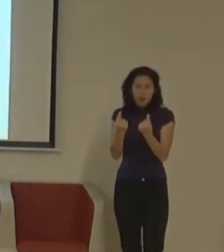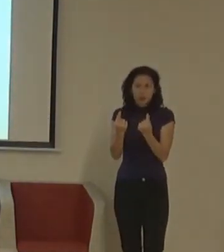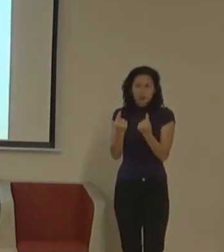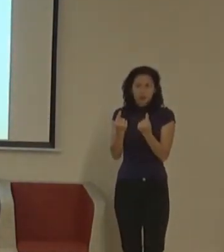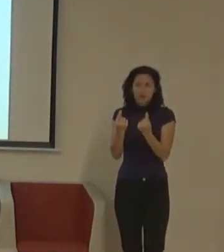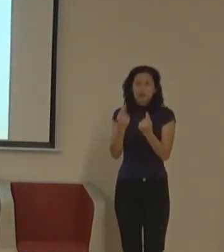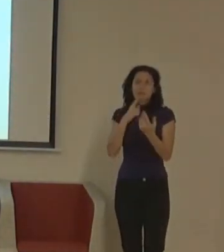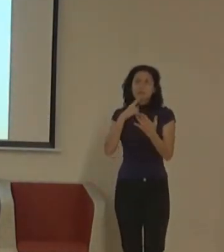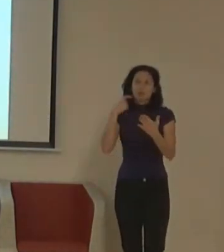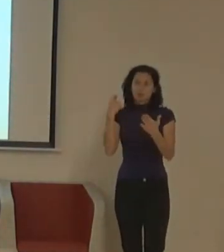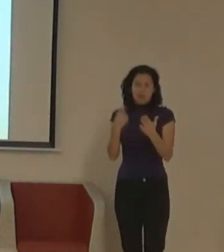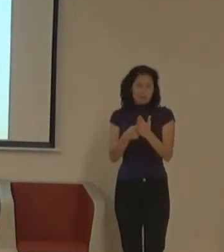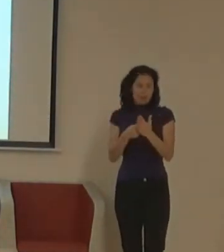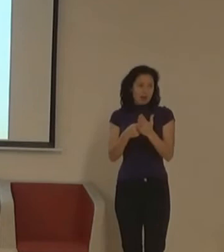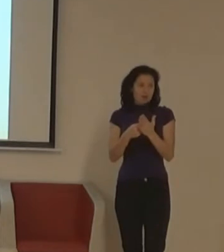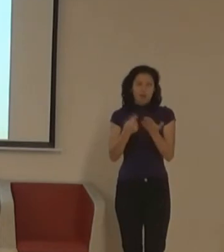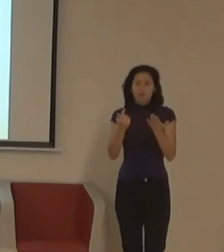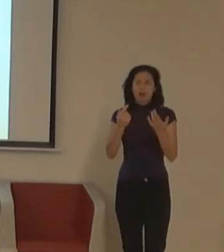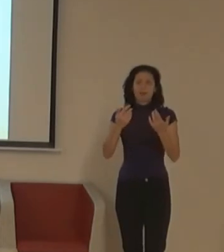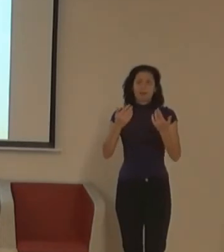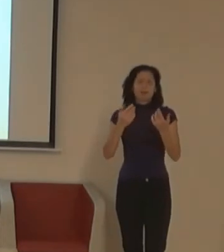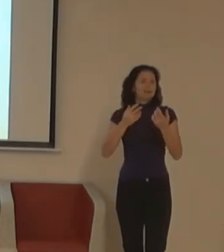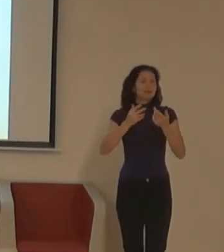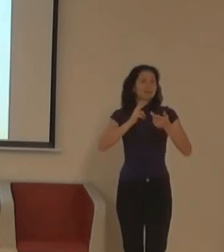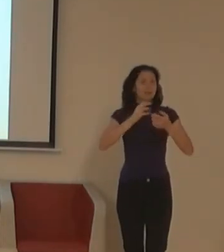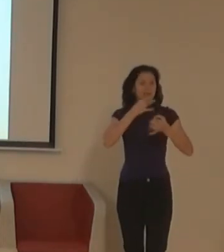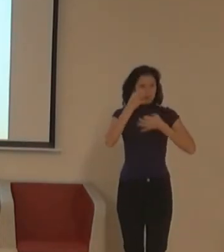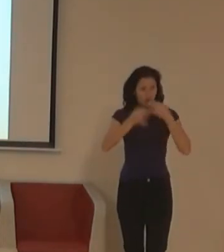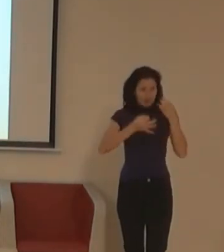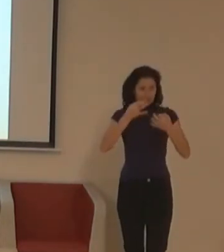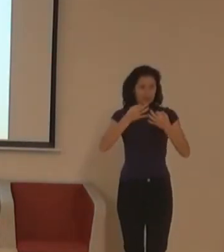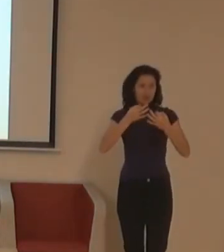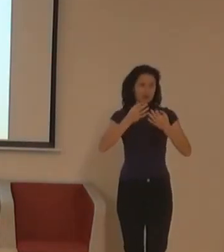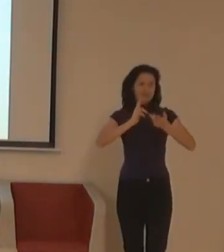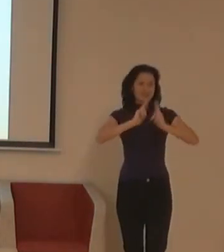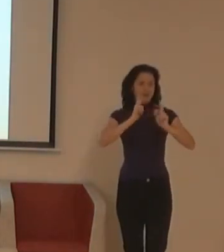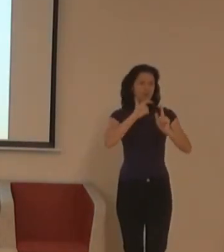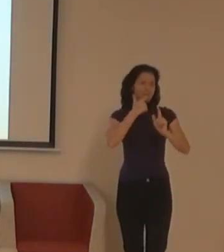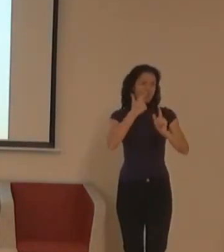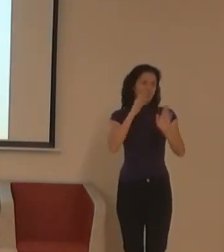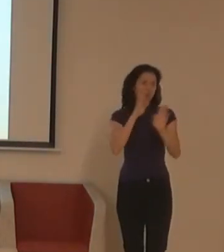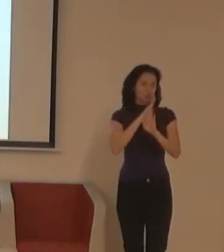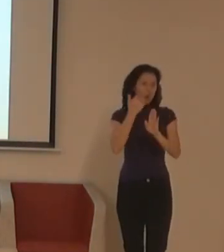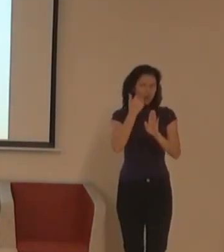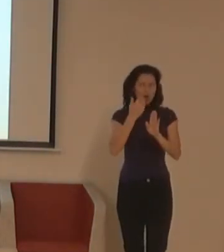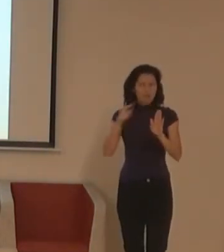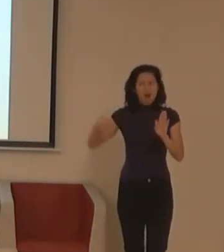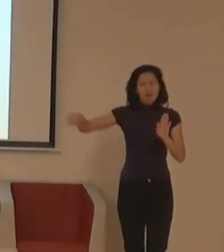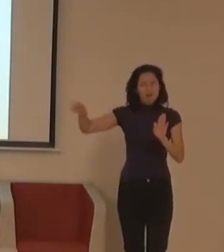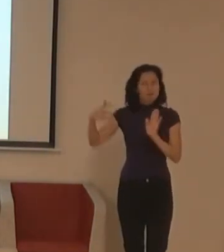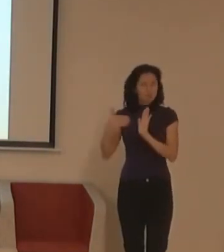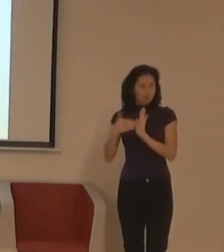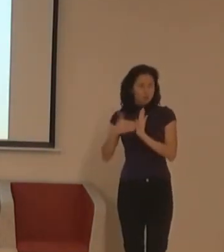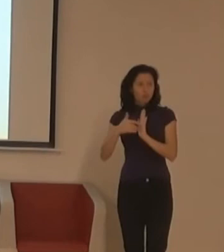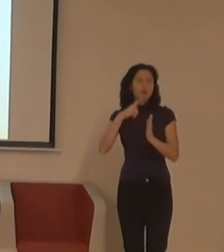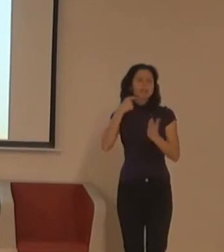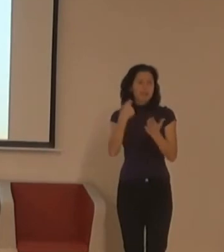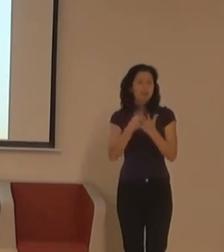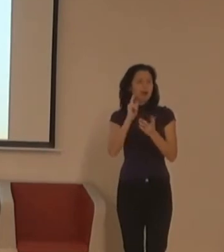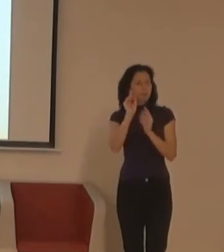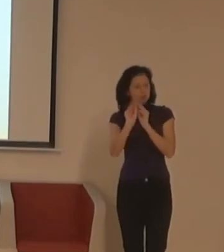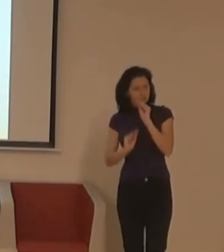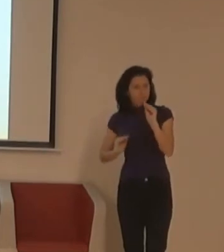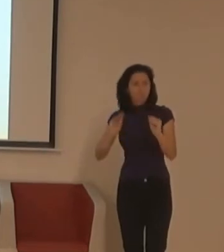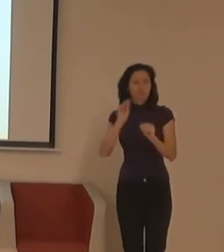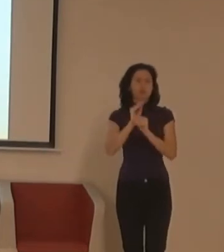Že nemám informaci ve znakovém jazyce dostupnou, dodám ji tedy ve znakovém jazyce a ještě trošku s něčím navrch.